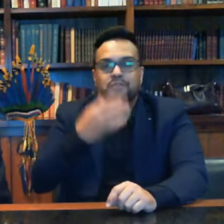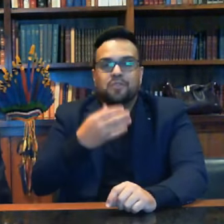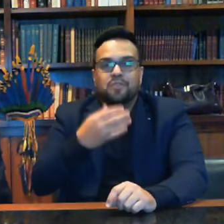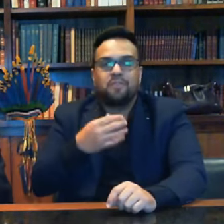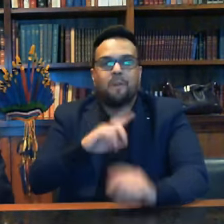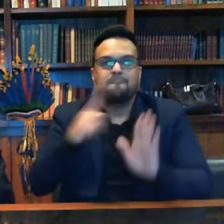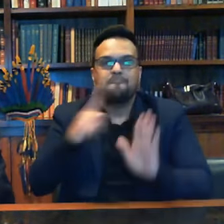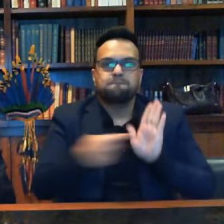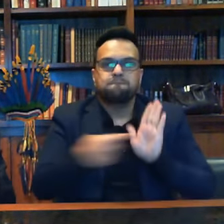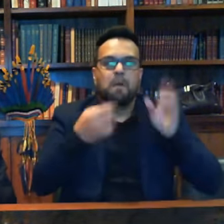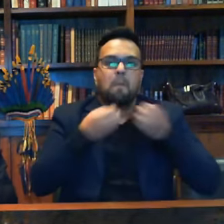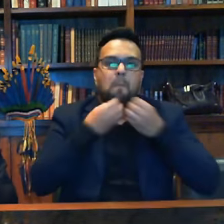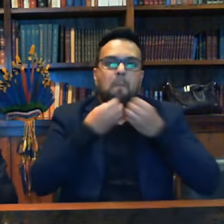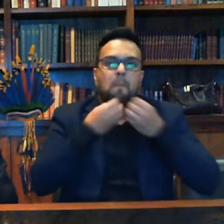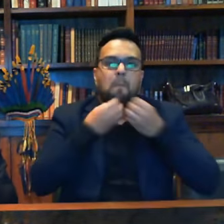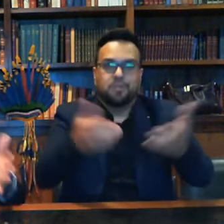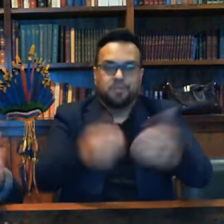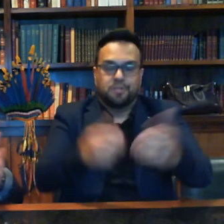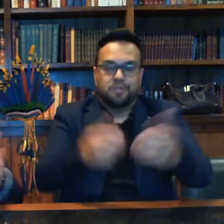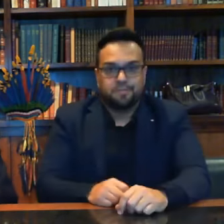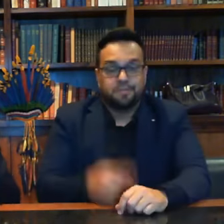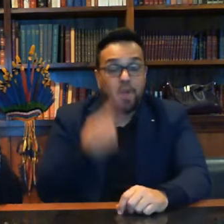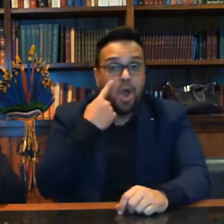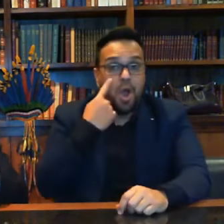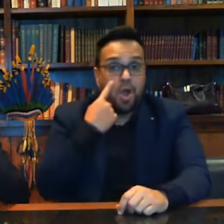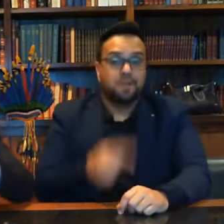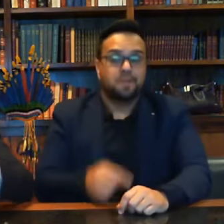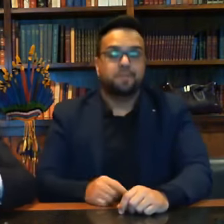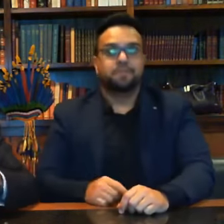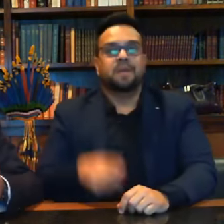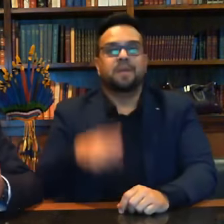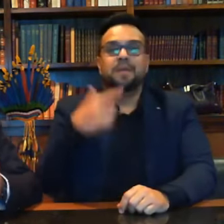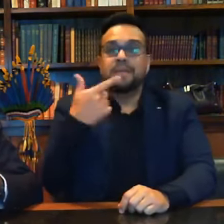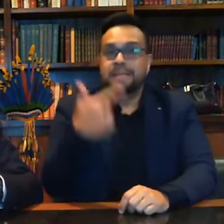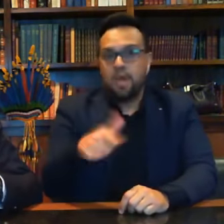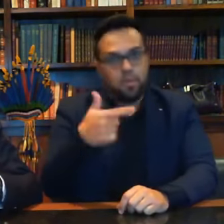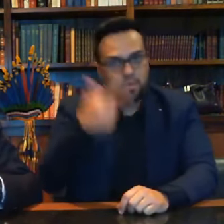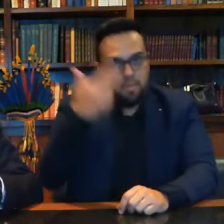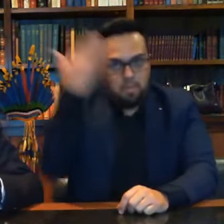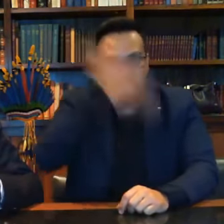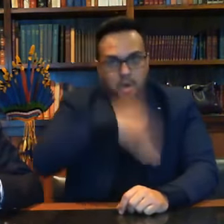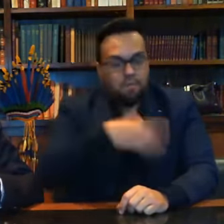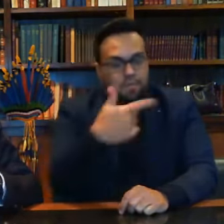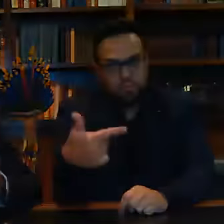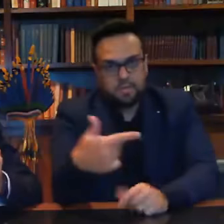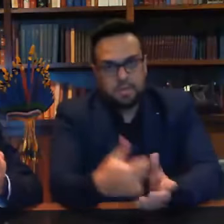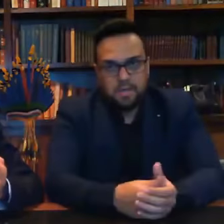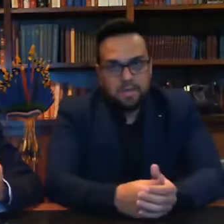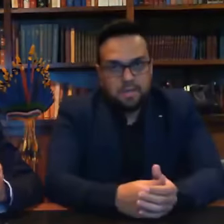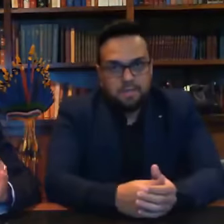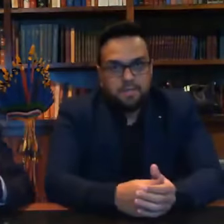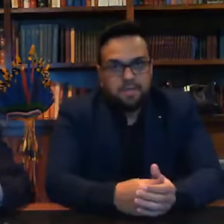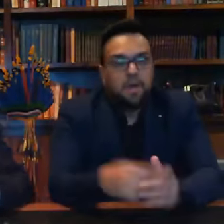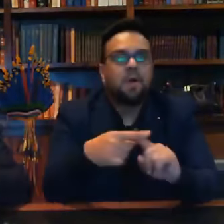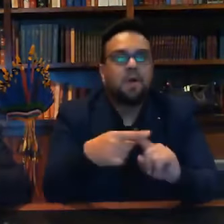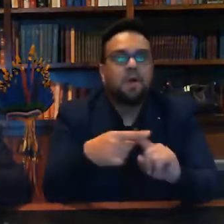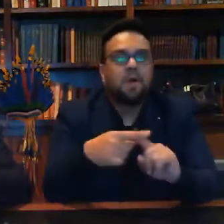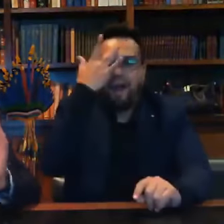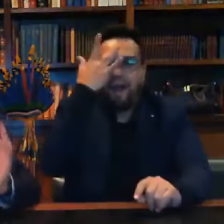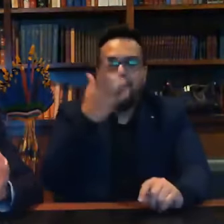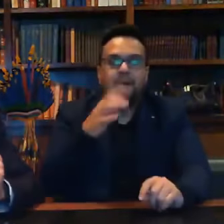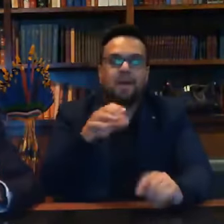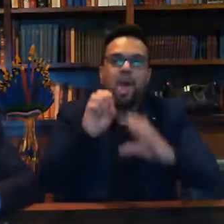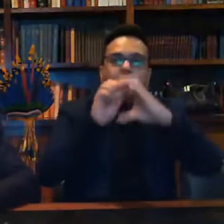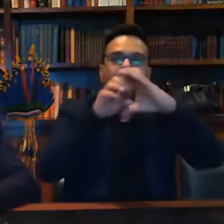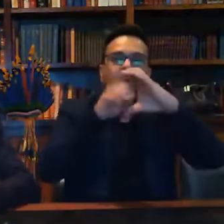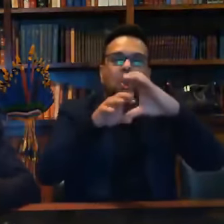Olha, onde nós chegamos? Não tenho provas, para Gobo não falar amanhã que Bolsonaro